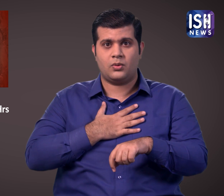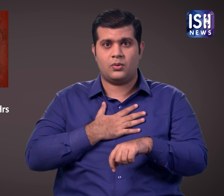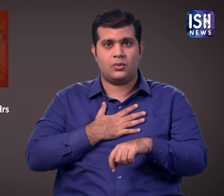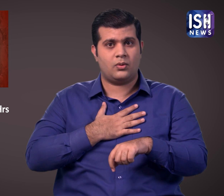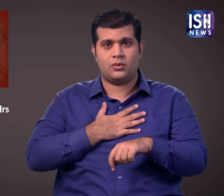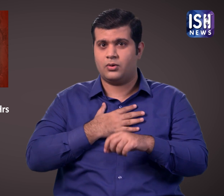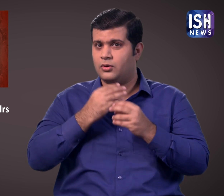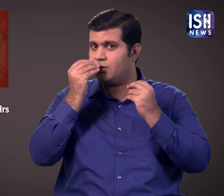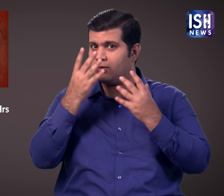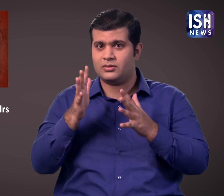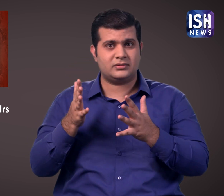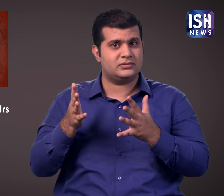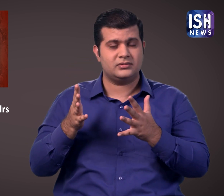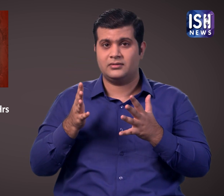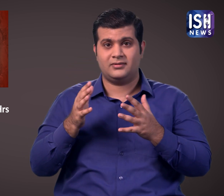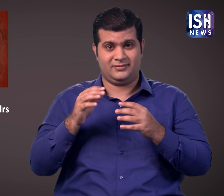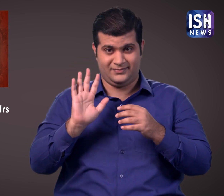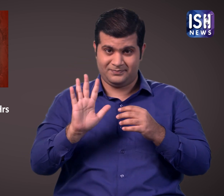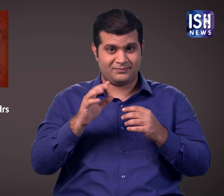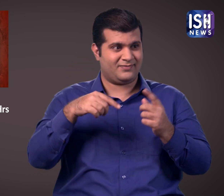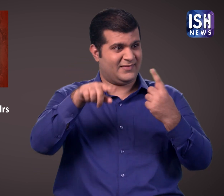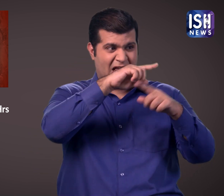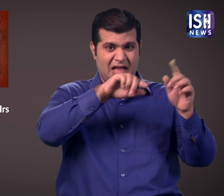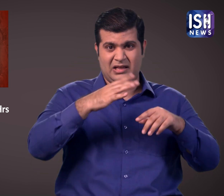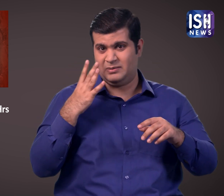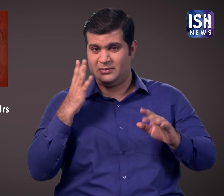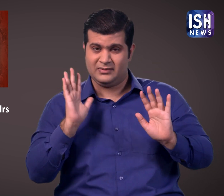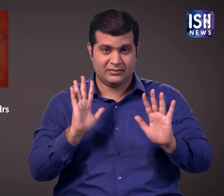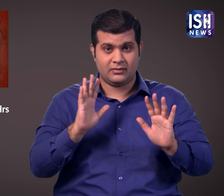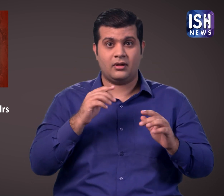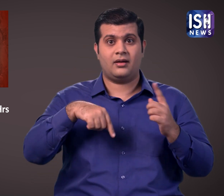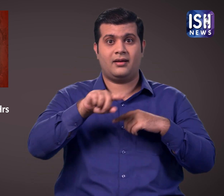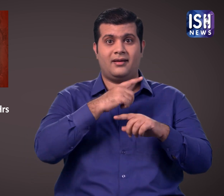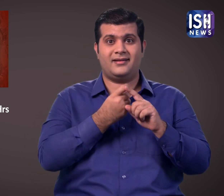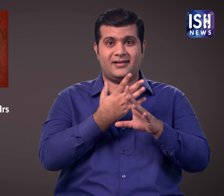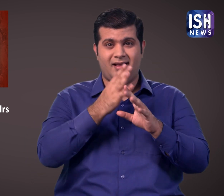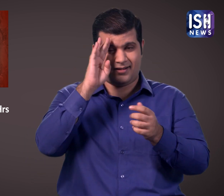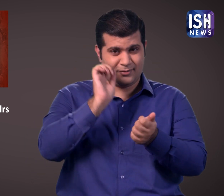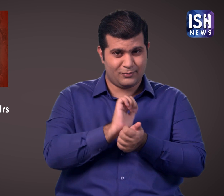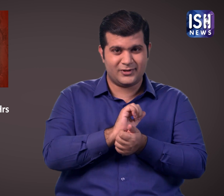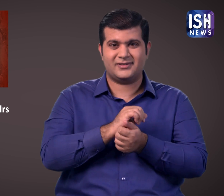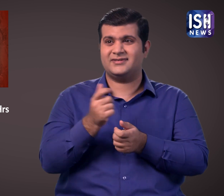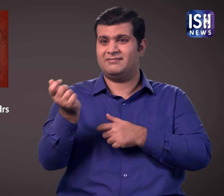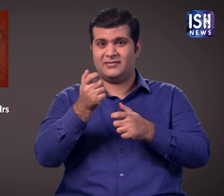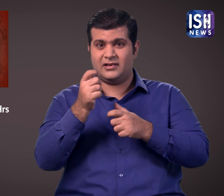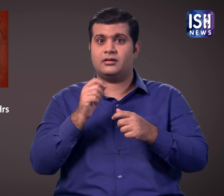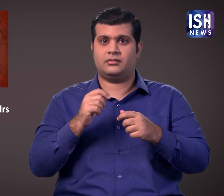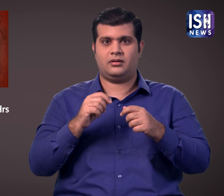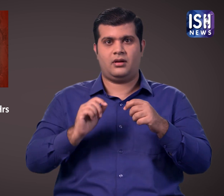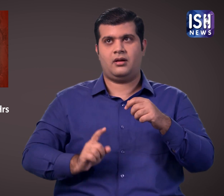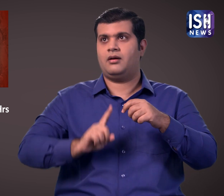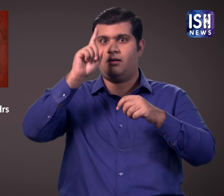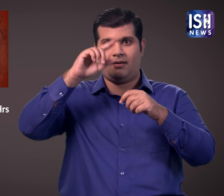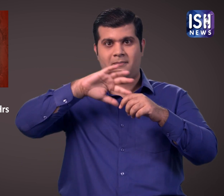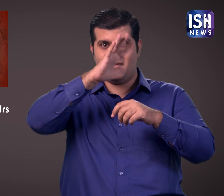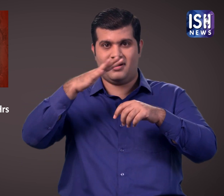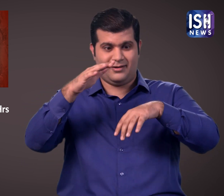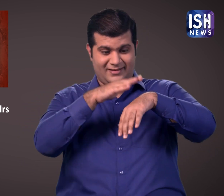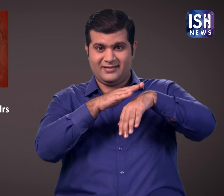पहाड पर फसा रहा वो वाके घतरनाक था केरल पुलिस और अपनी शमक दल पहाड की तलटी